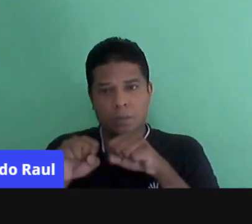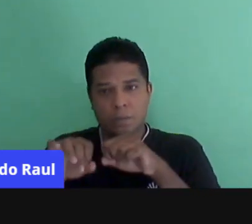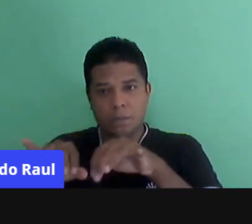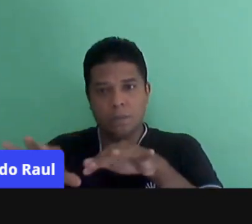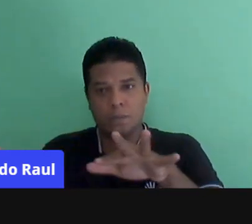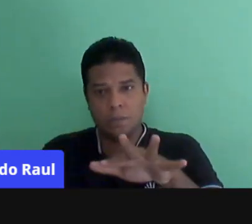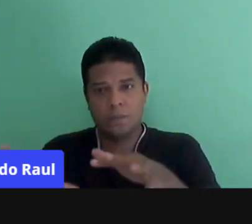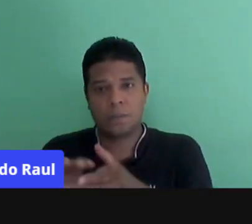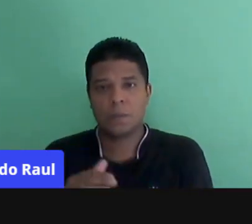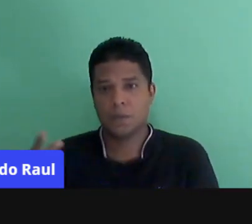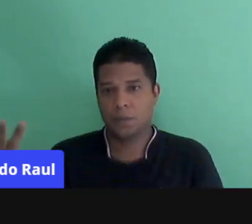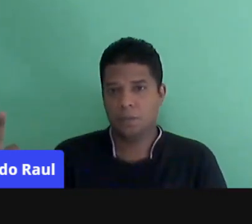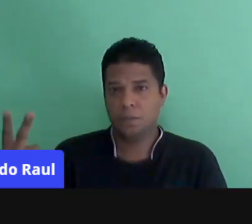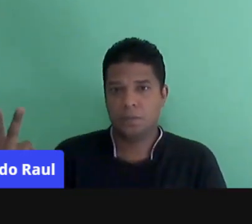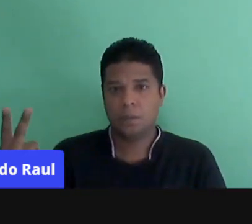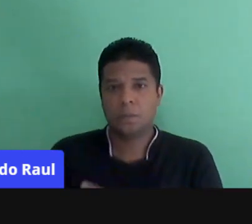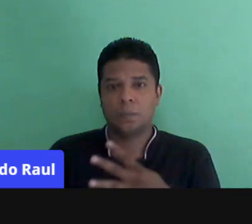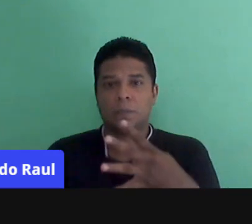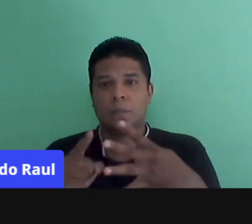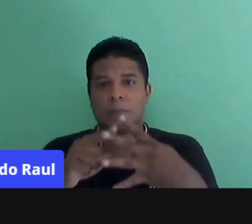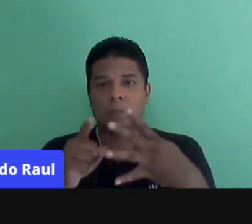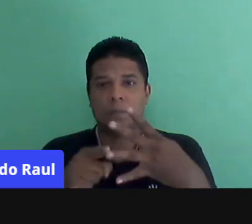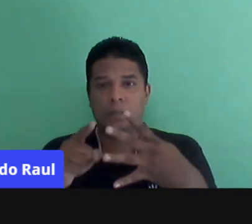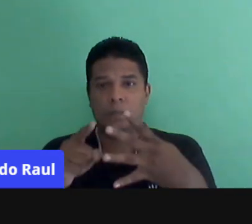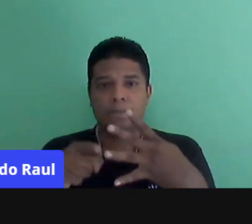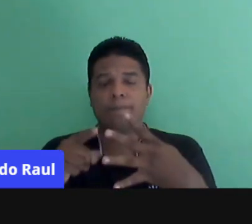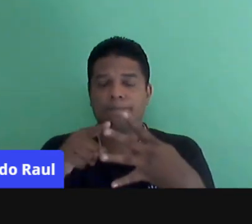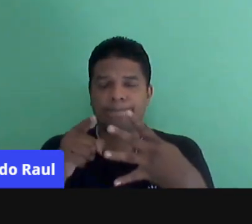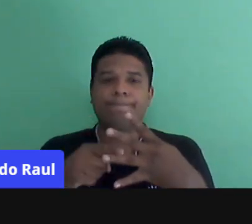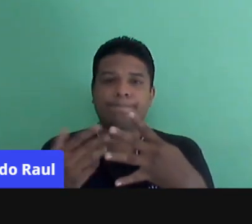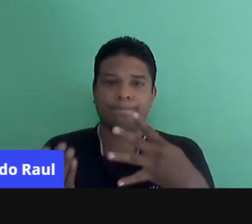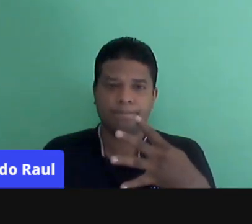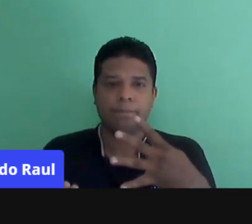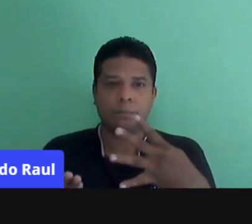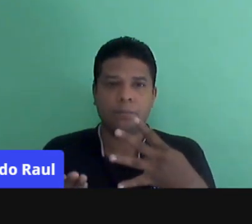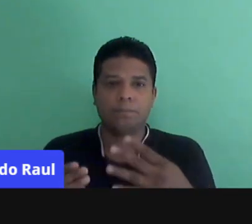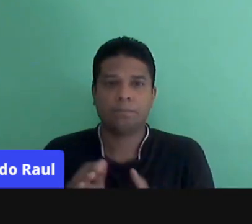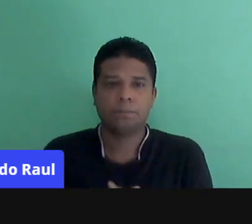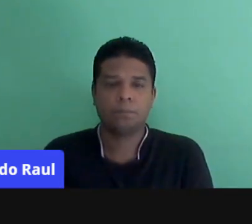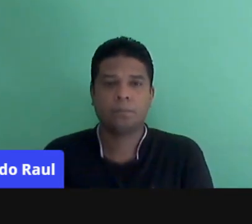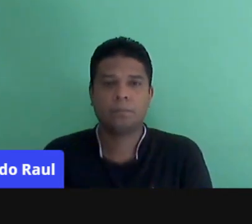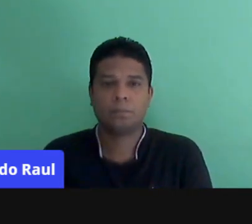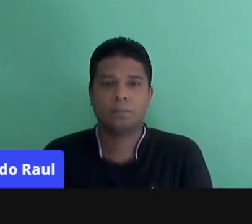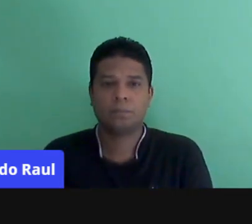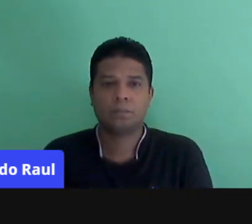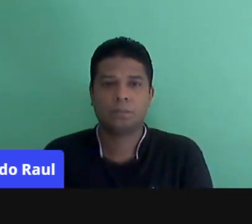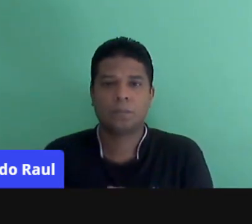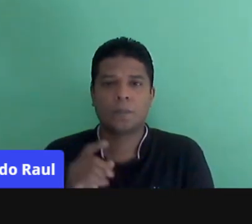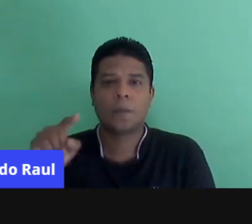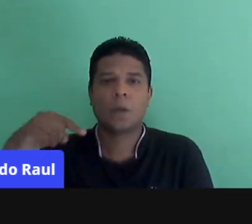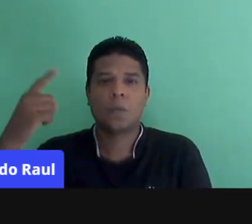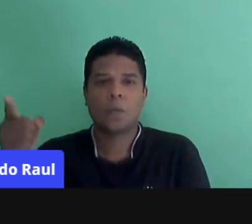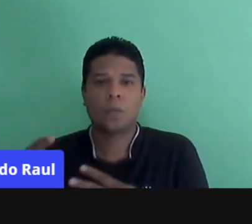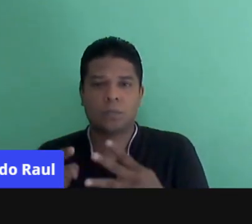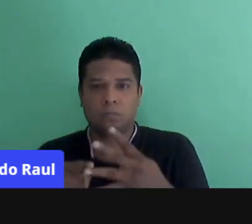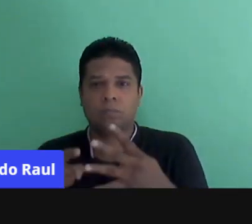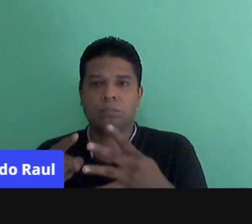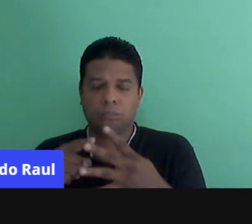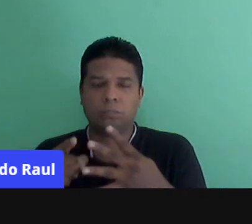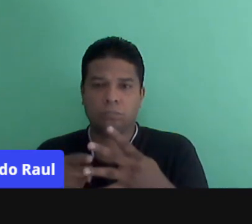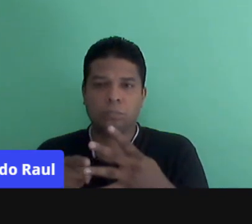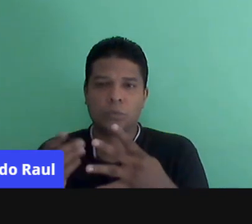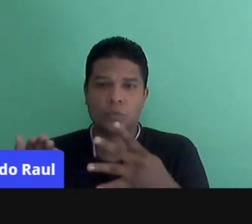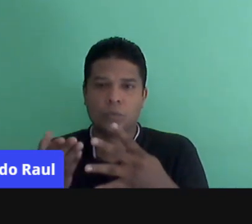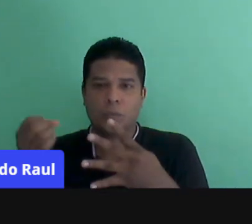Então, esses dois formatos, esses dois paradigmas, eles convivem, inclusive convivem com outros. A gente está fazendo esses dois.